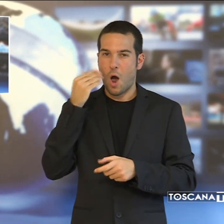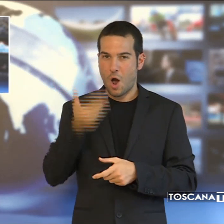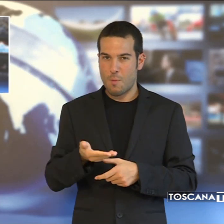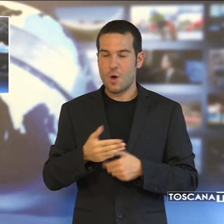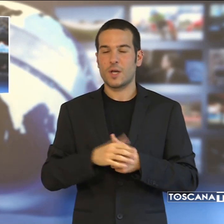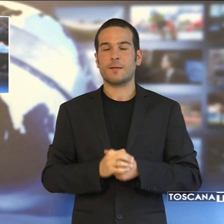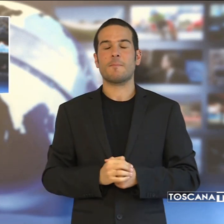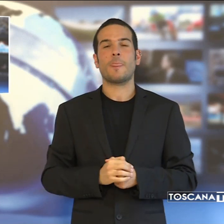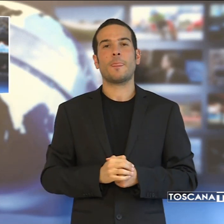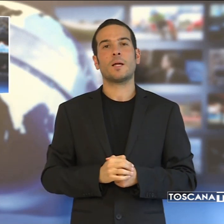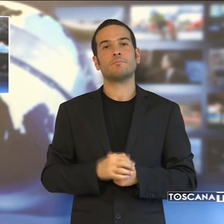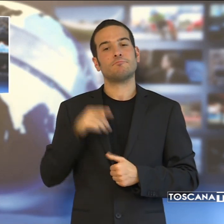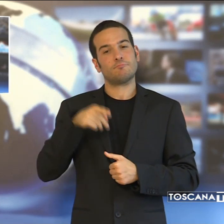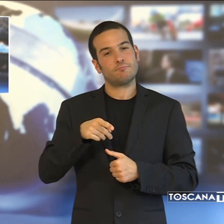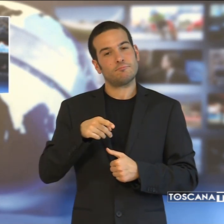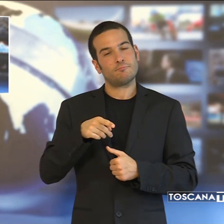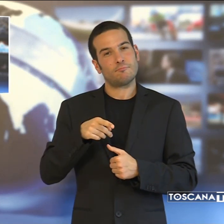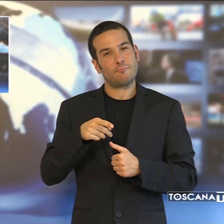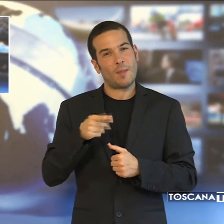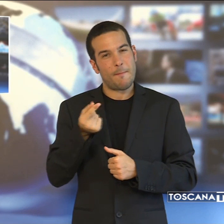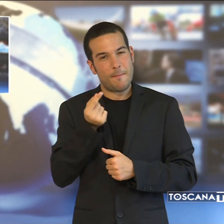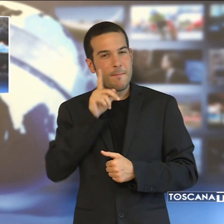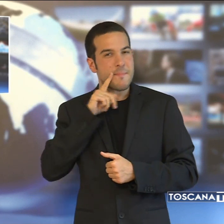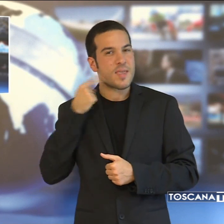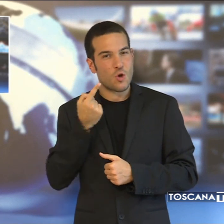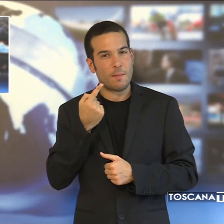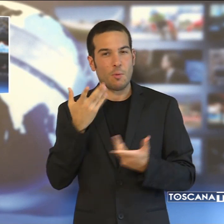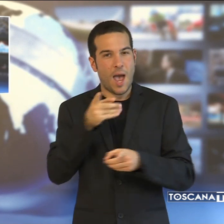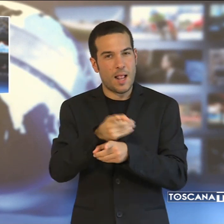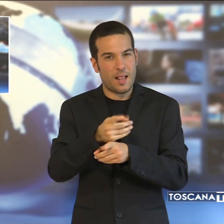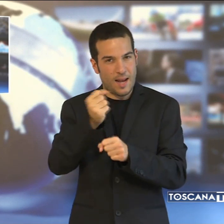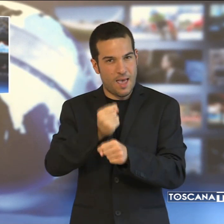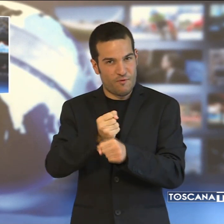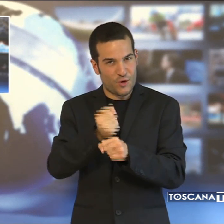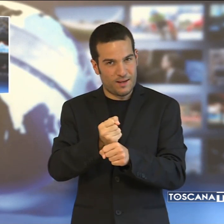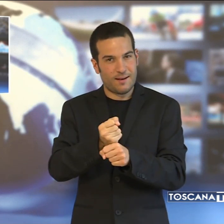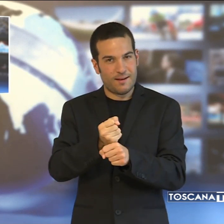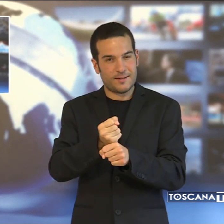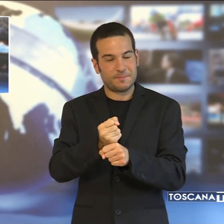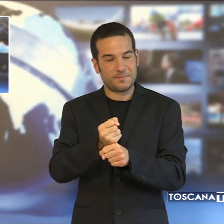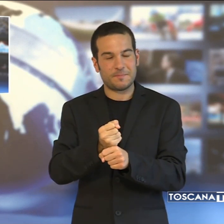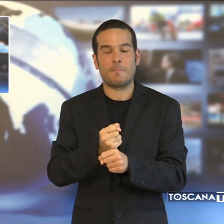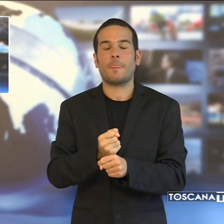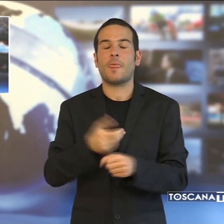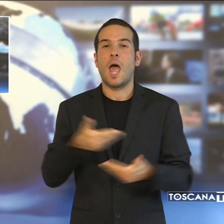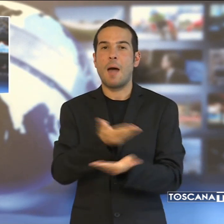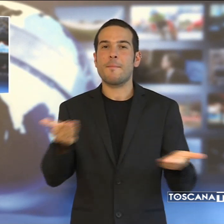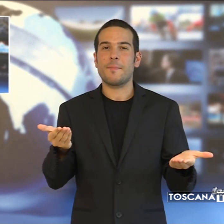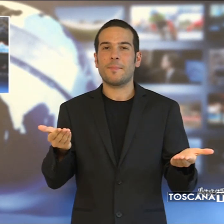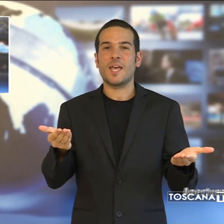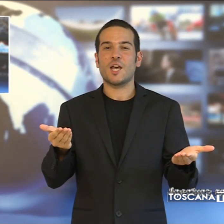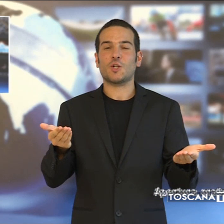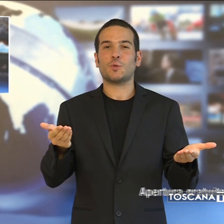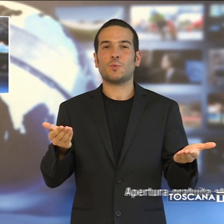situazione sia ora in lieve il miglioramento, c'è ancora molto da fare. Apertura gratuita, straordinaria agli uffizi di